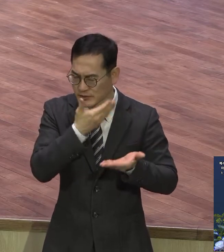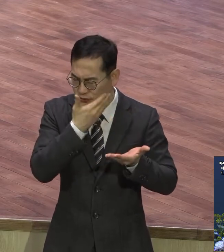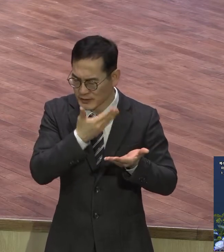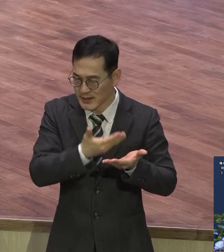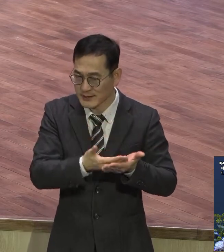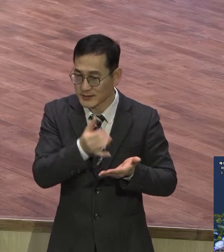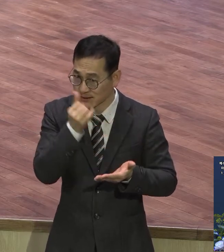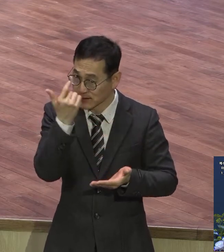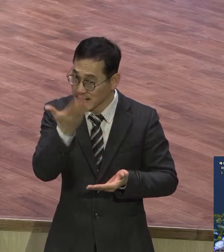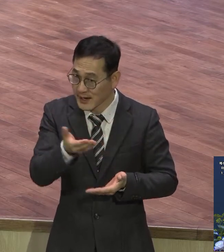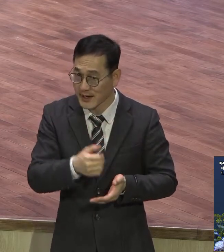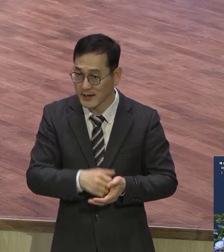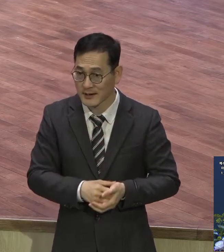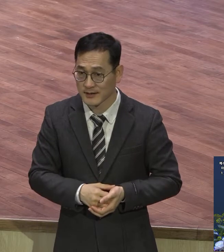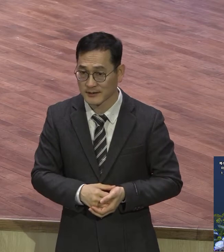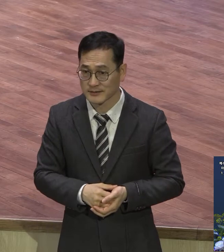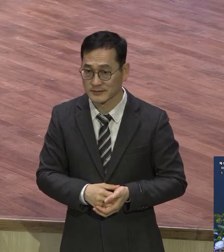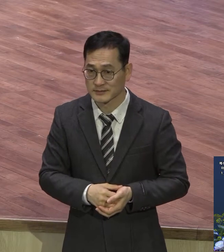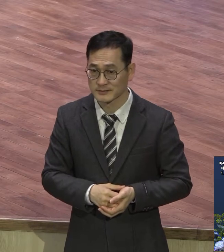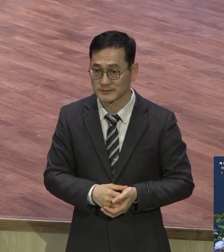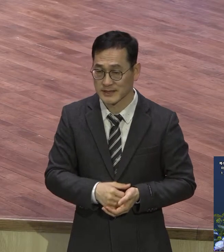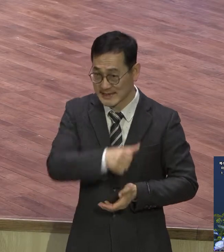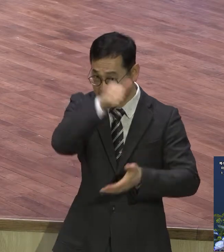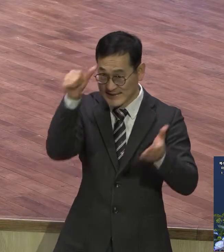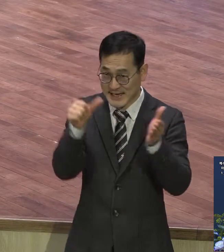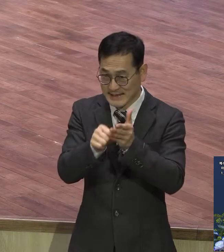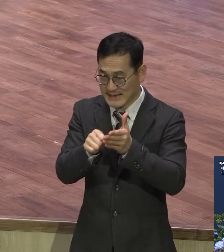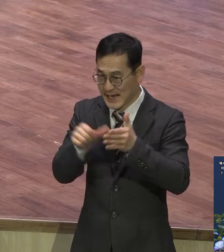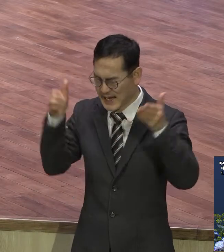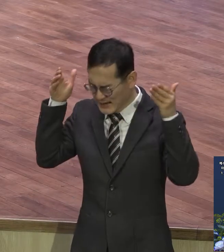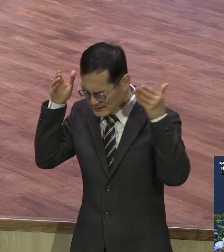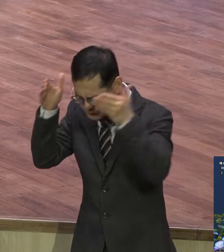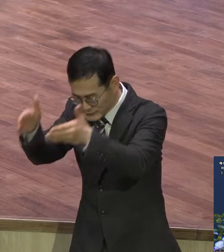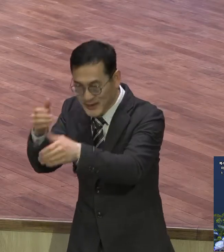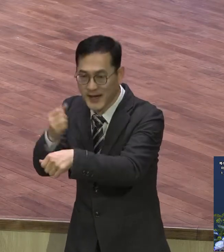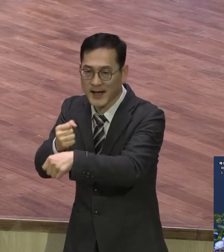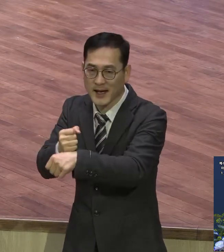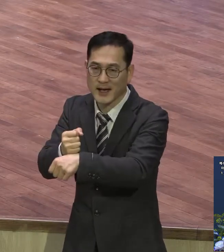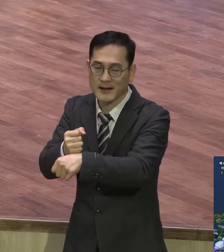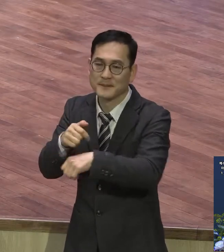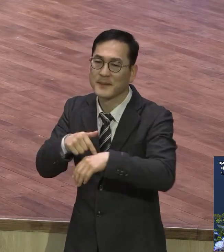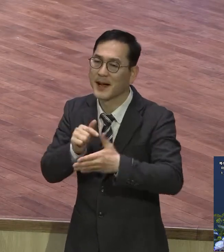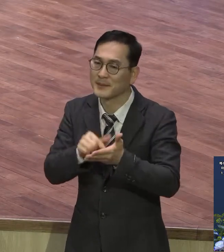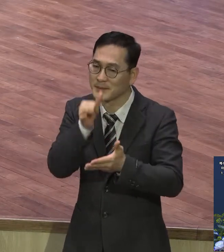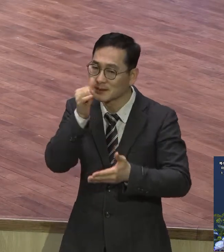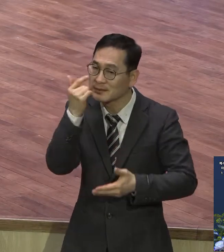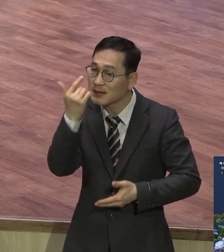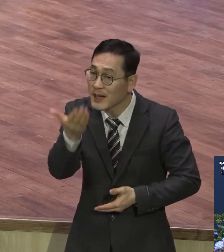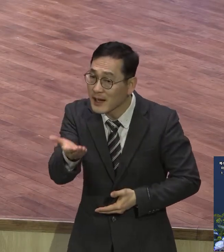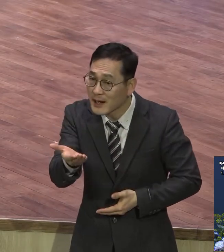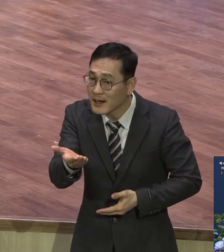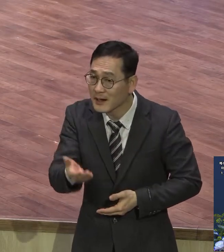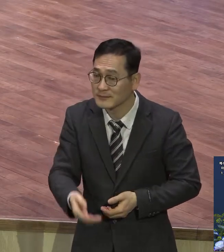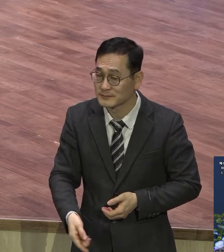인생을 걸만하고 도전적인 그런 마음이 있느냐라는 질문에 신전지는 뭐라 그랬냐